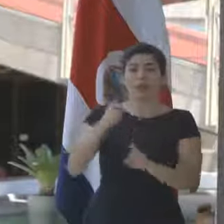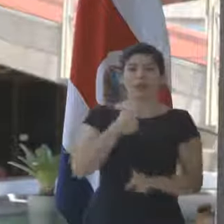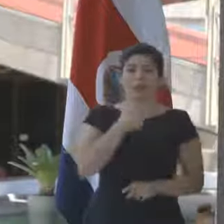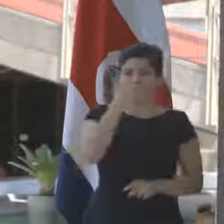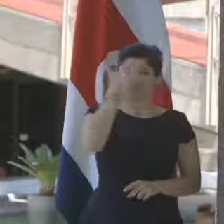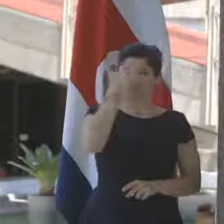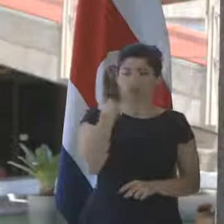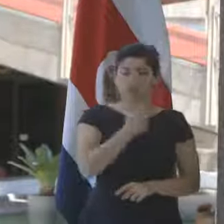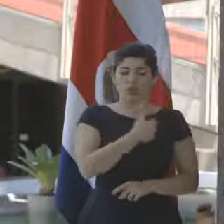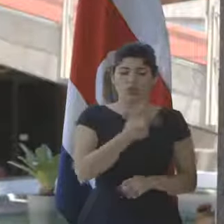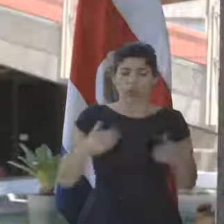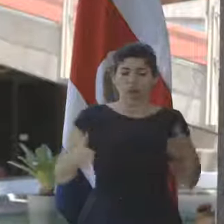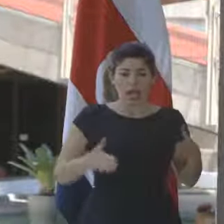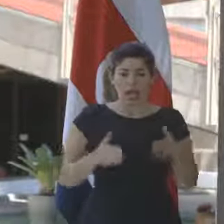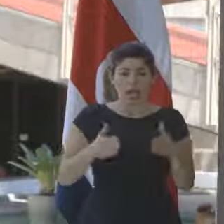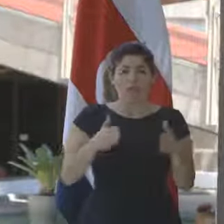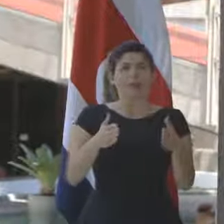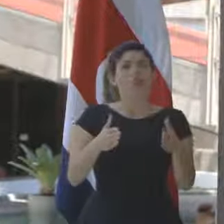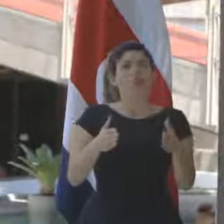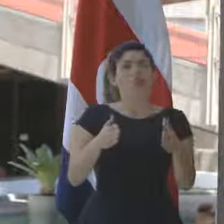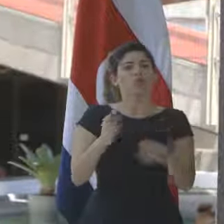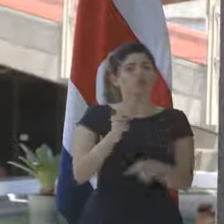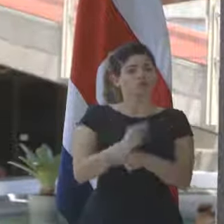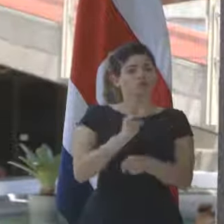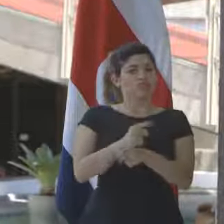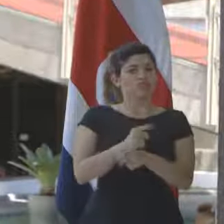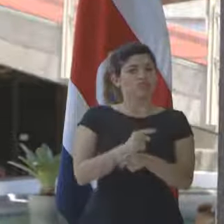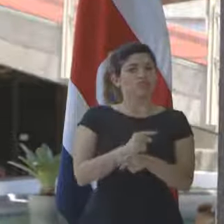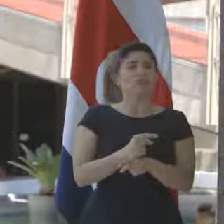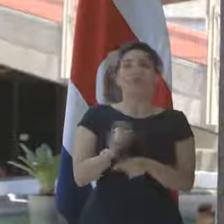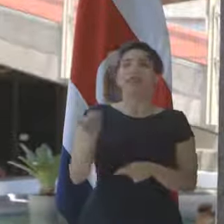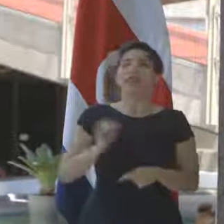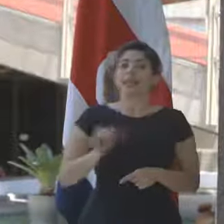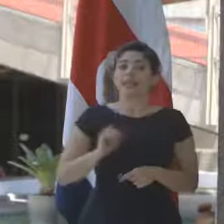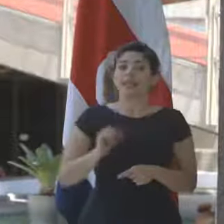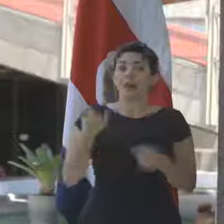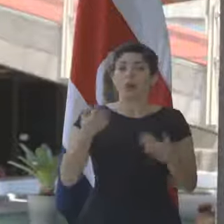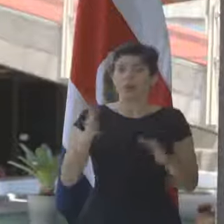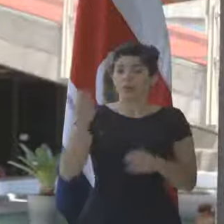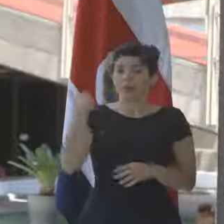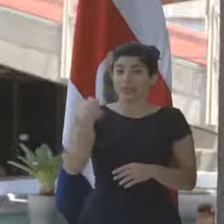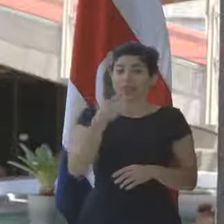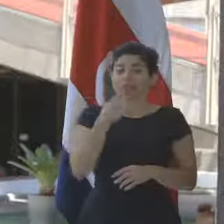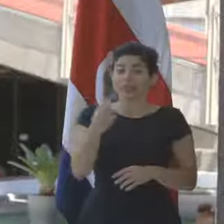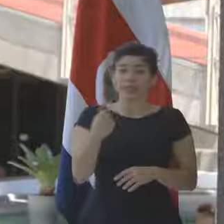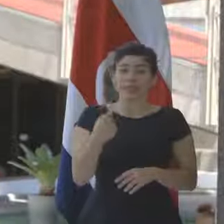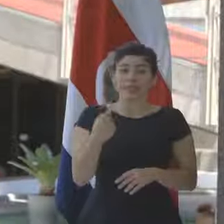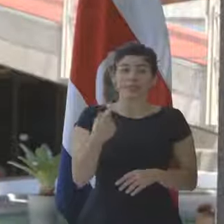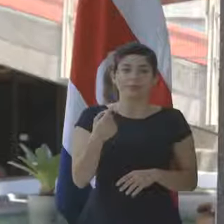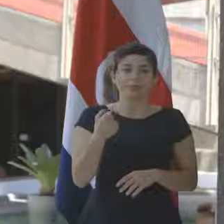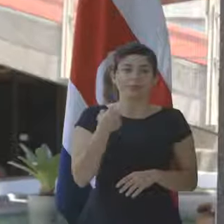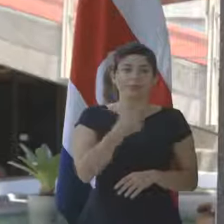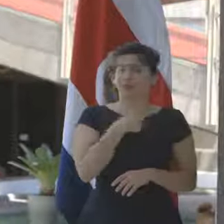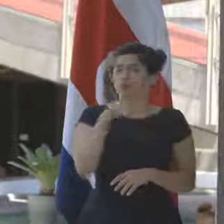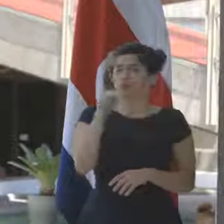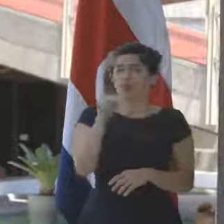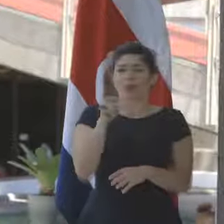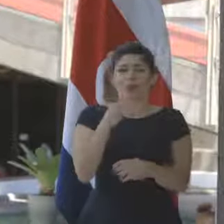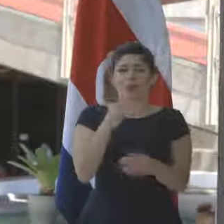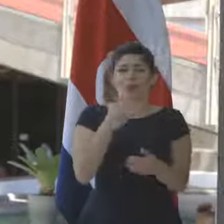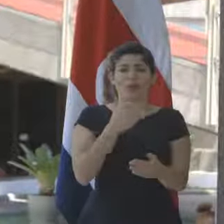encaminando esto en una dirección oportuna y también, como lo he dicho, no estamos planteando